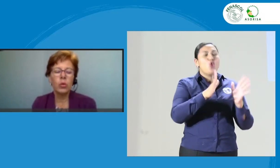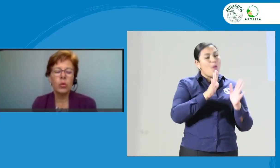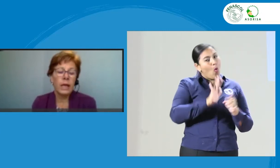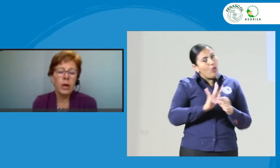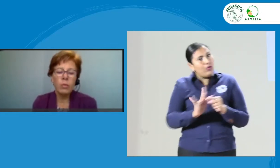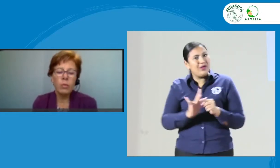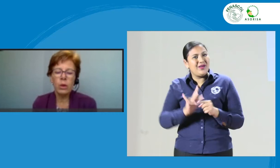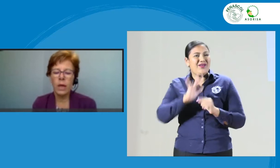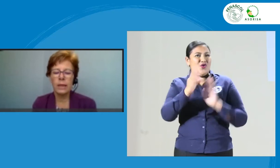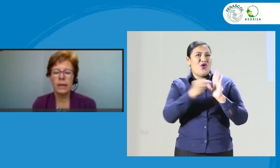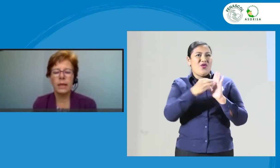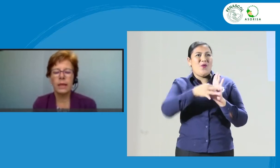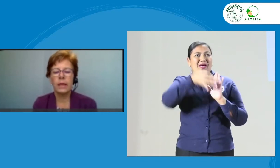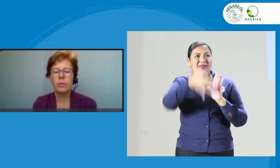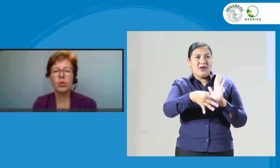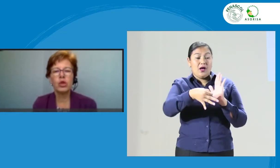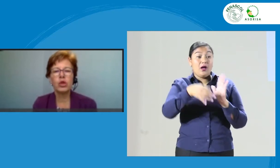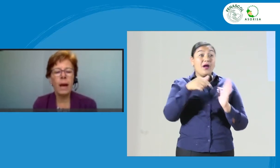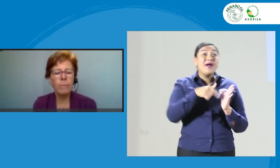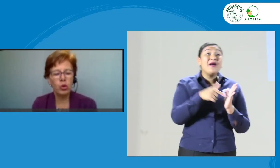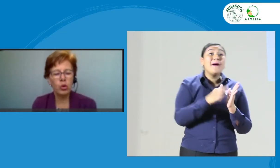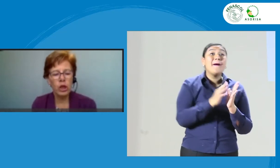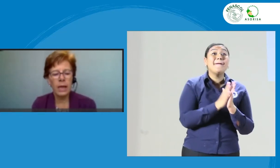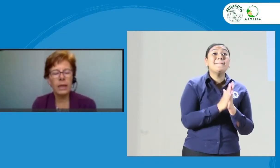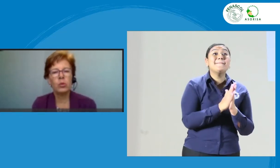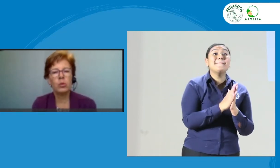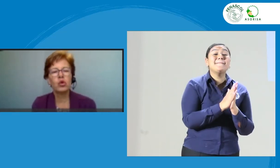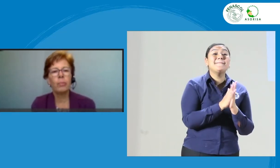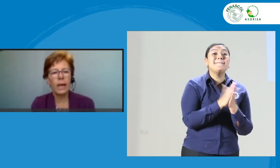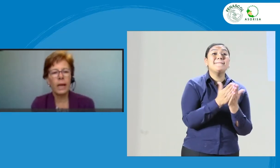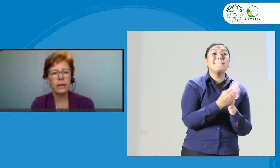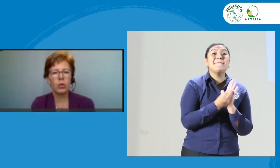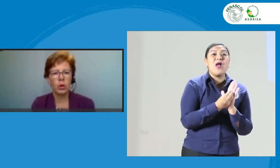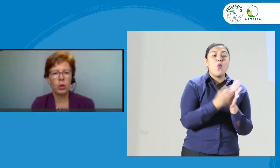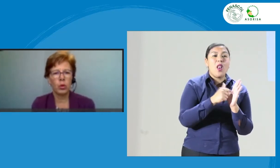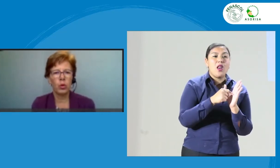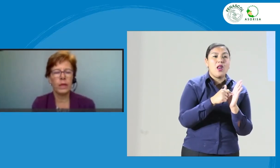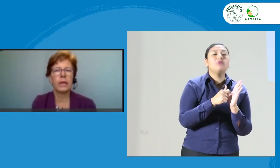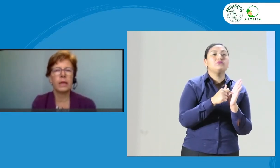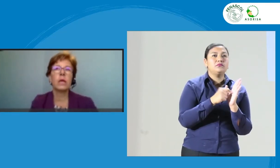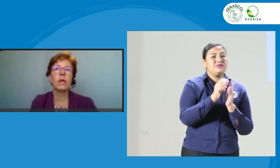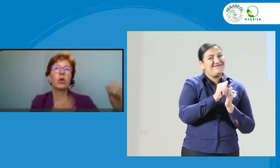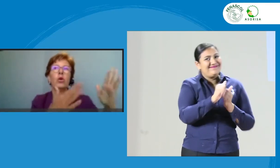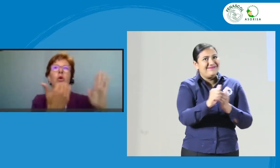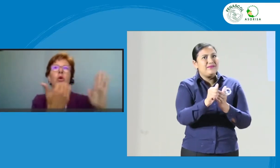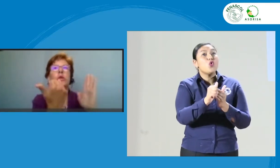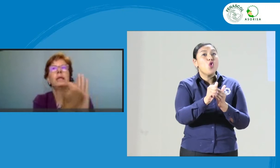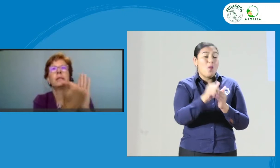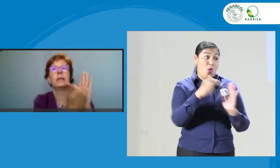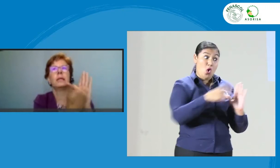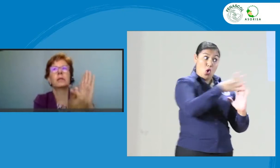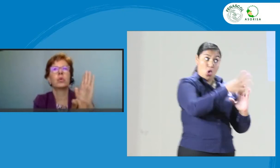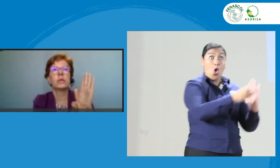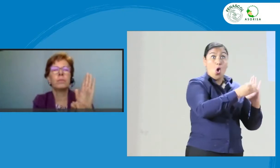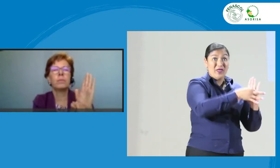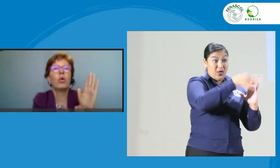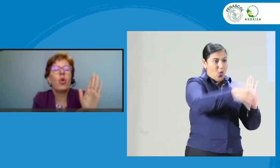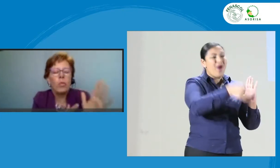Crear un manual busca apoyar el uso práctico del código de ética. O el código dice las cosas, pero ¿cómo